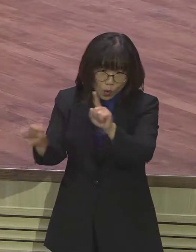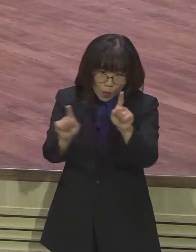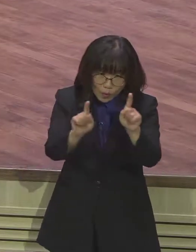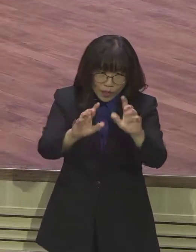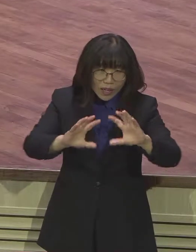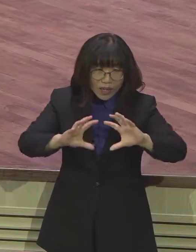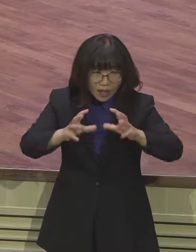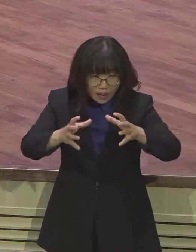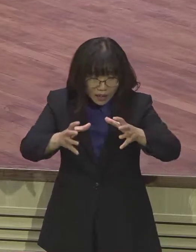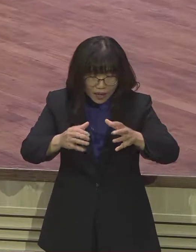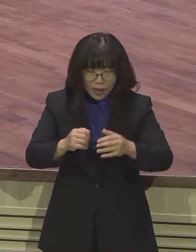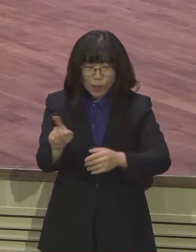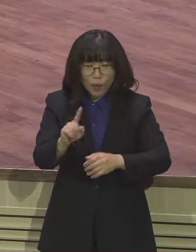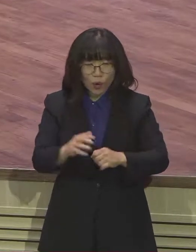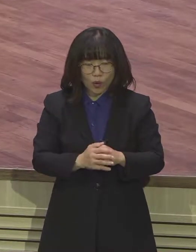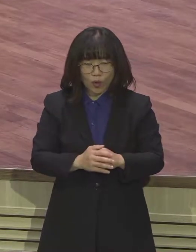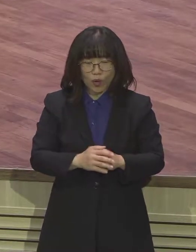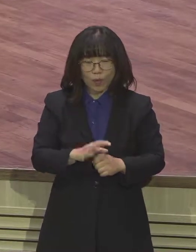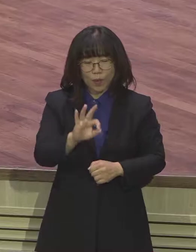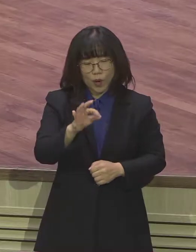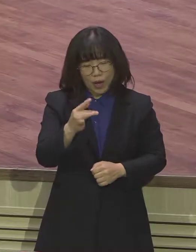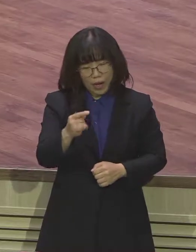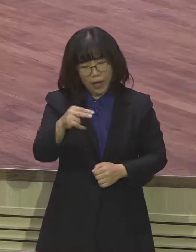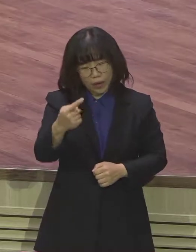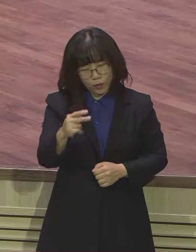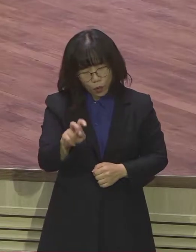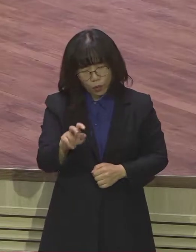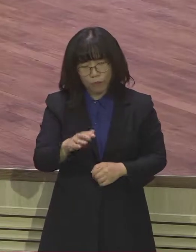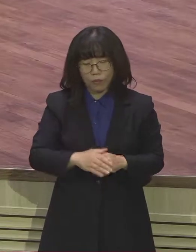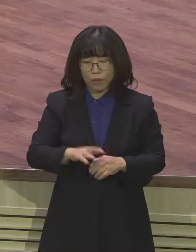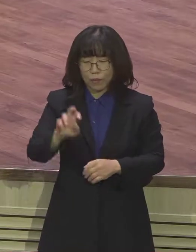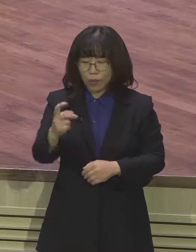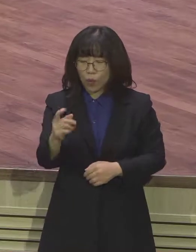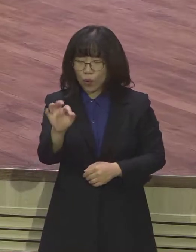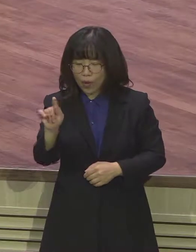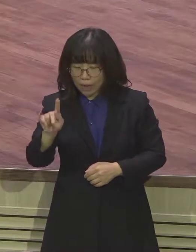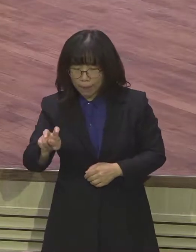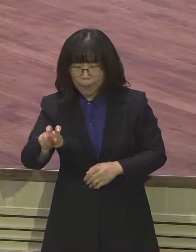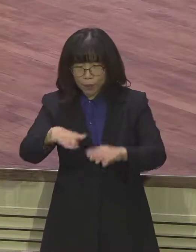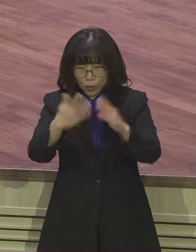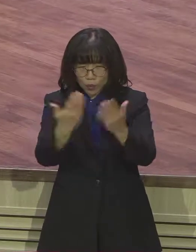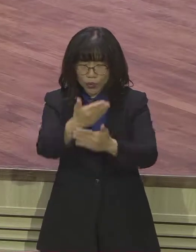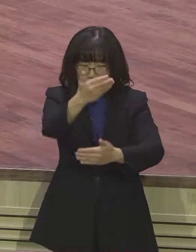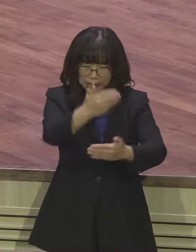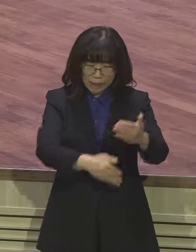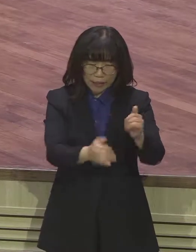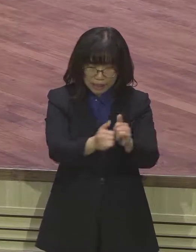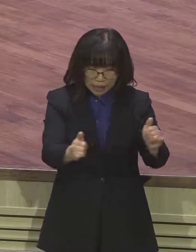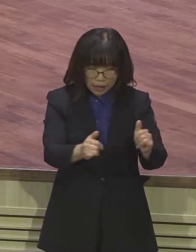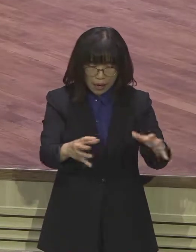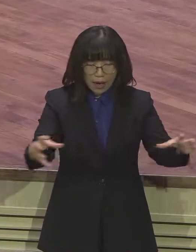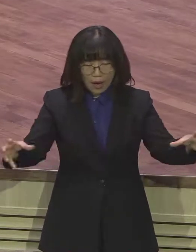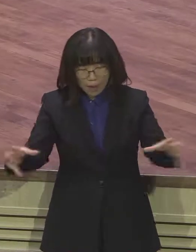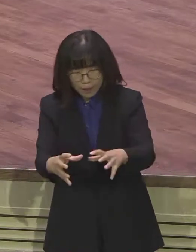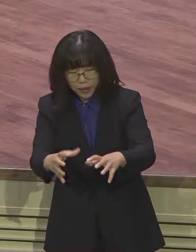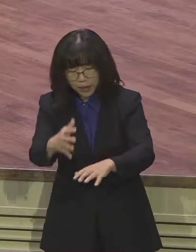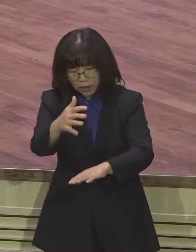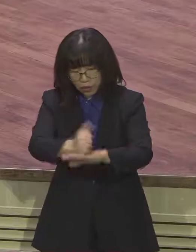애돔과 무합을 비롯한 이방인 가운데 남은 자들까지 포함되어 완성될 것이다 말씀하고 있습니다 자 암호서